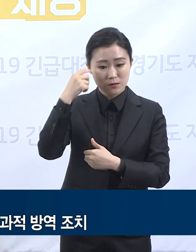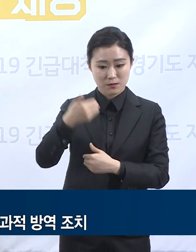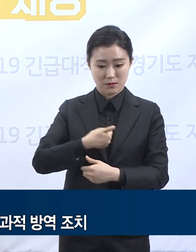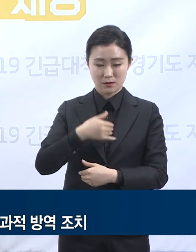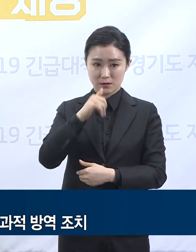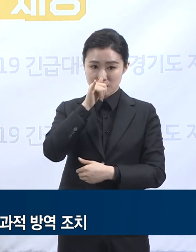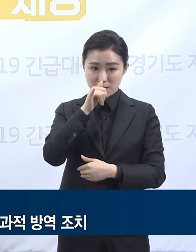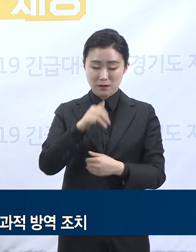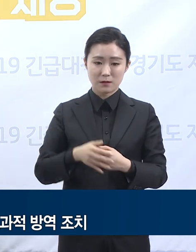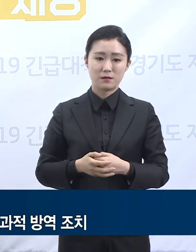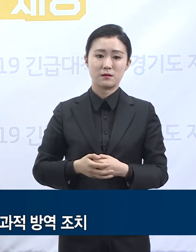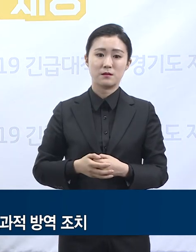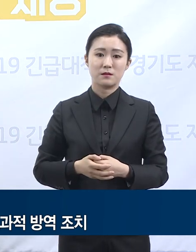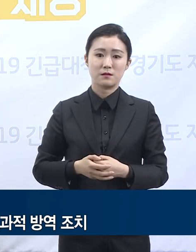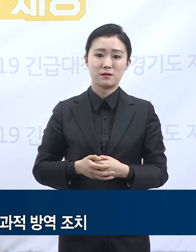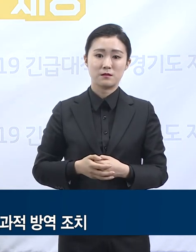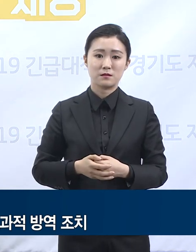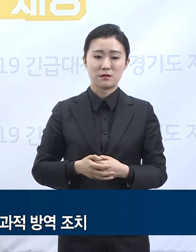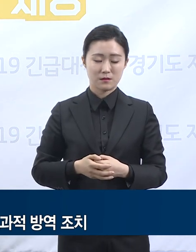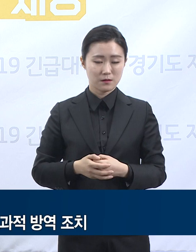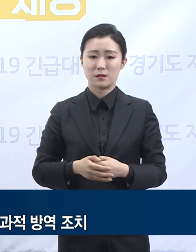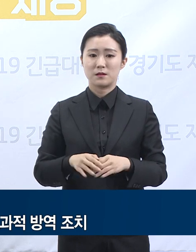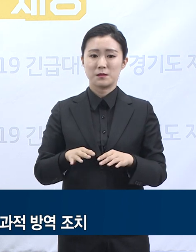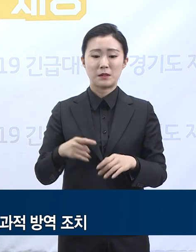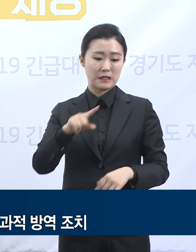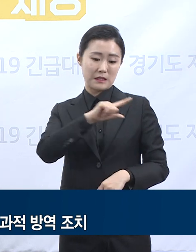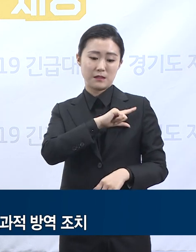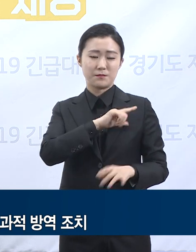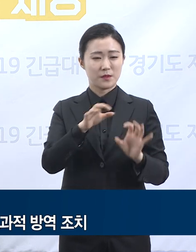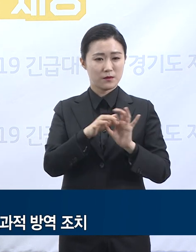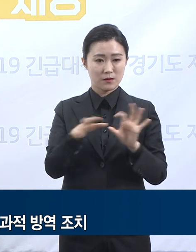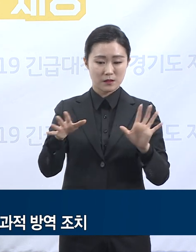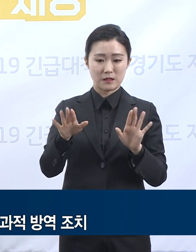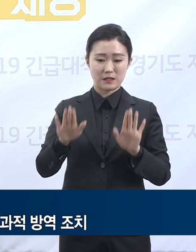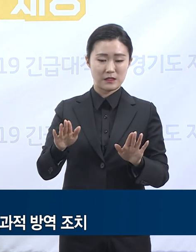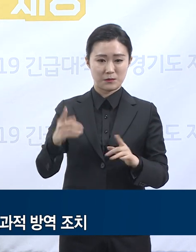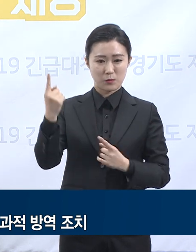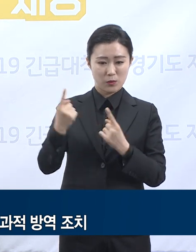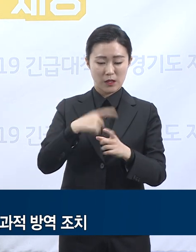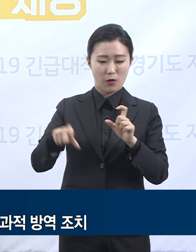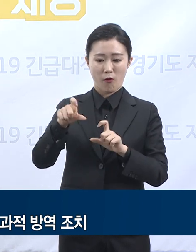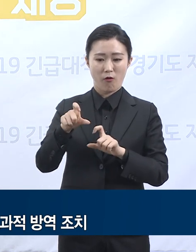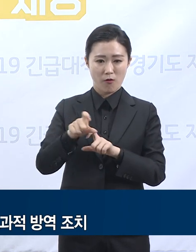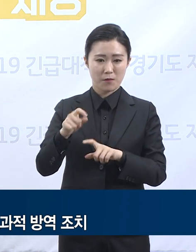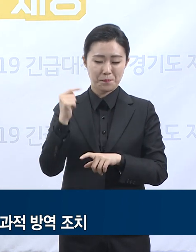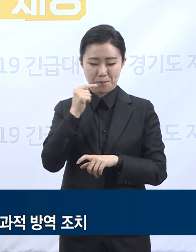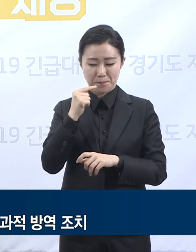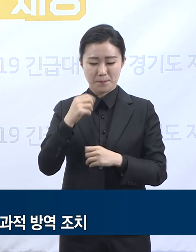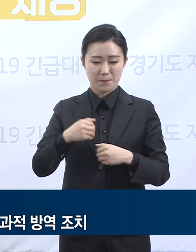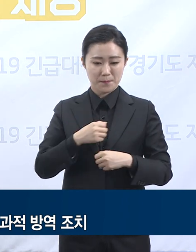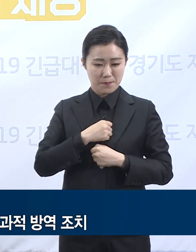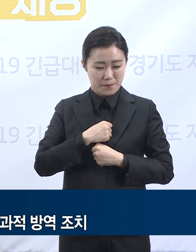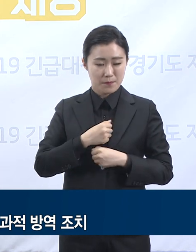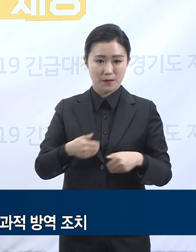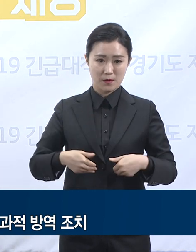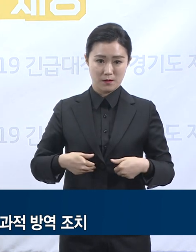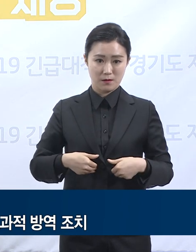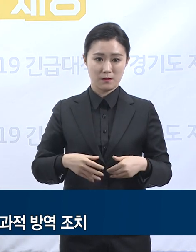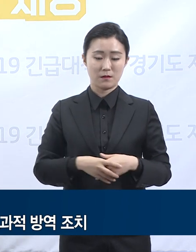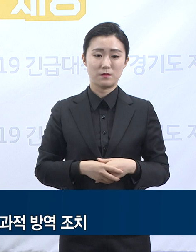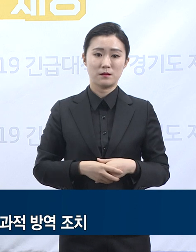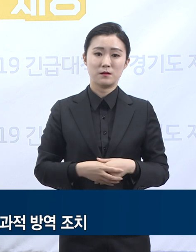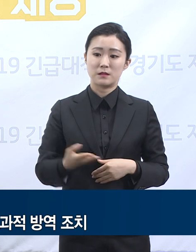간에 지금보다 더 수용적인 태도와 적극적인 실천이 필요합니다. 지난 5월 사회적 활동량이 늘었음에도